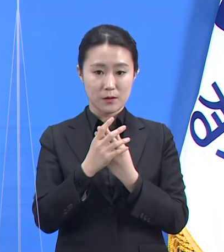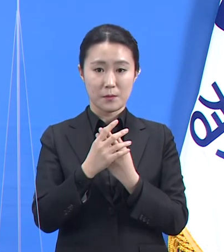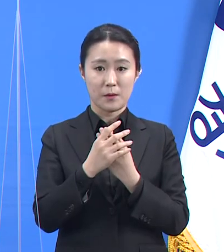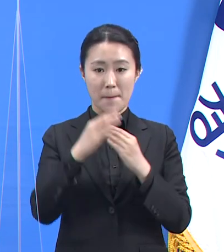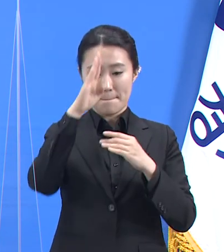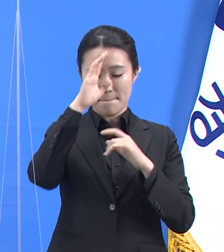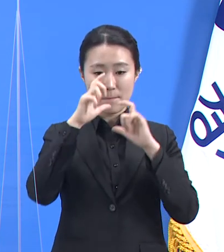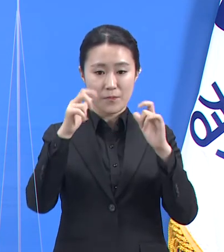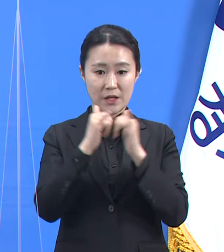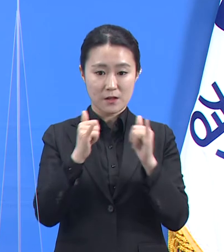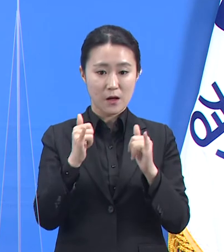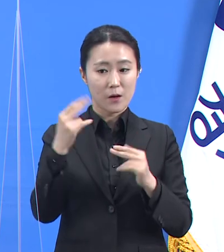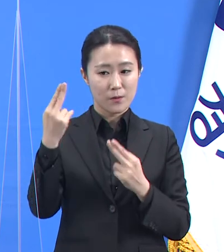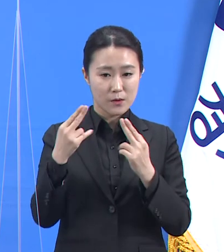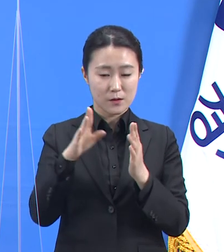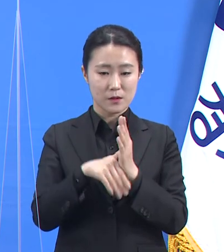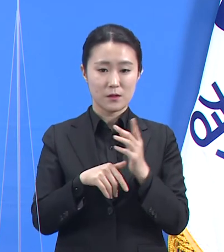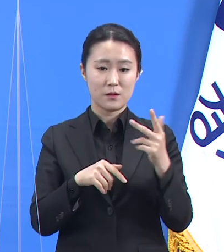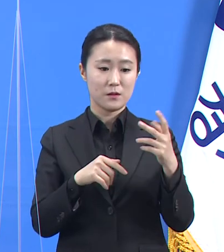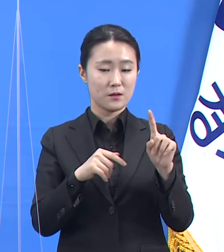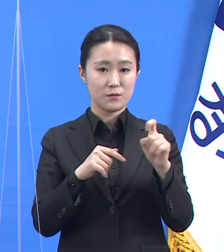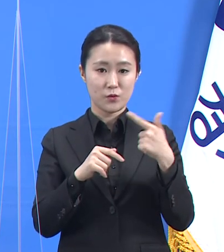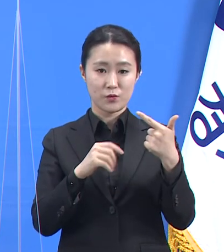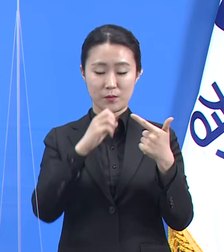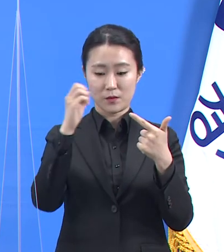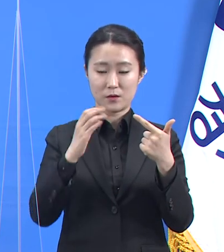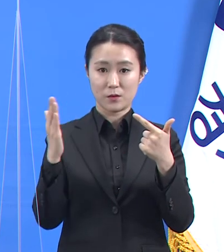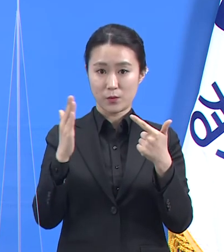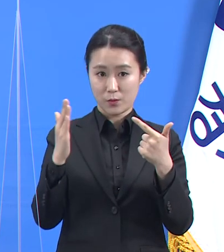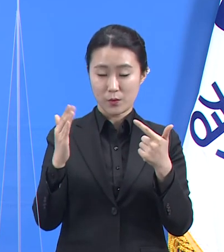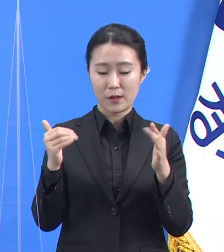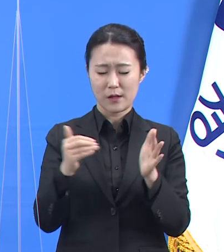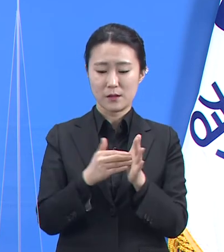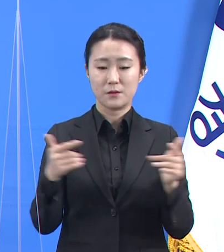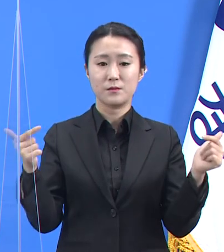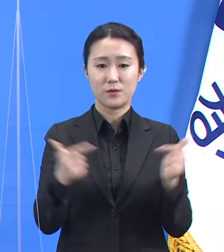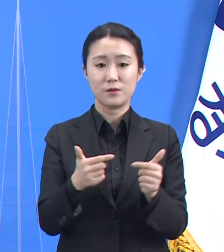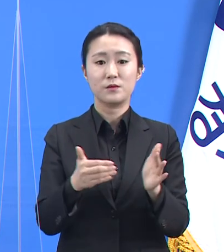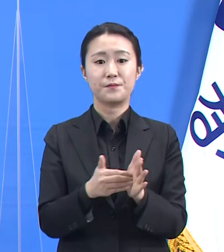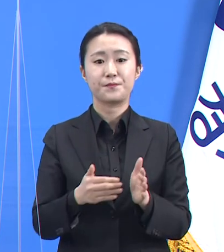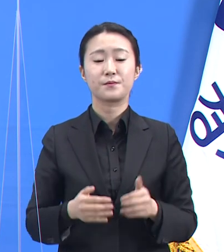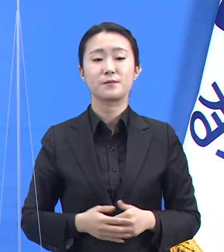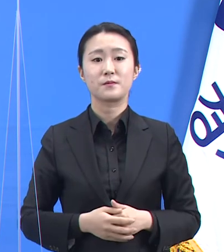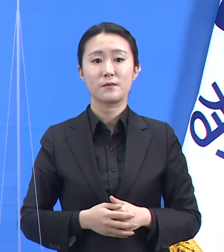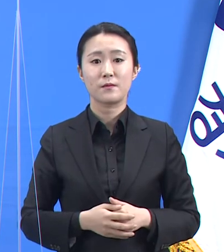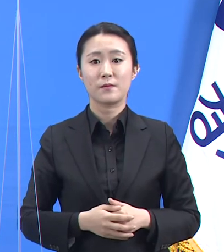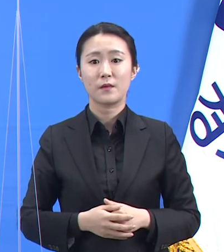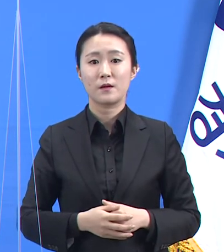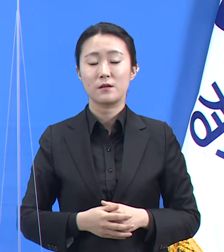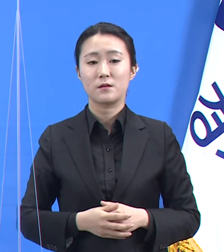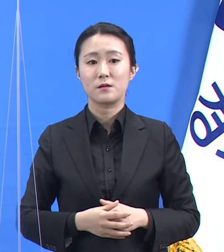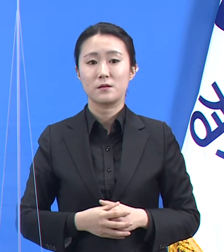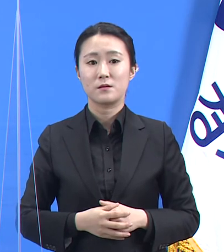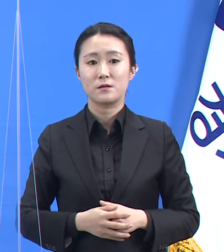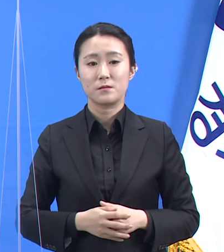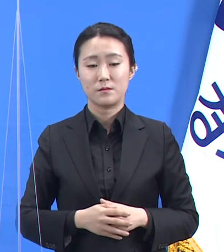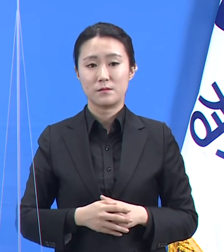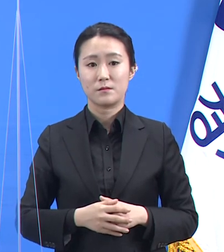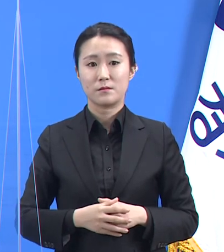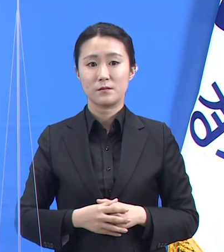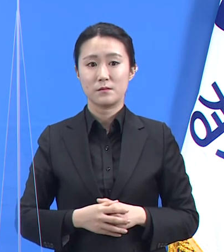감소했습니다. 2월에 경기도 내 확진자 중 외국인 비율이 20%를 넘었습니다.